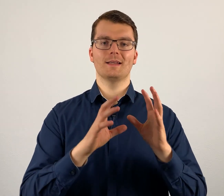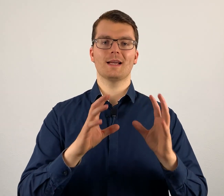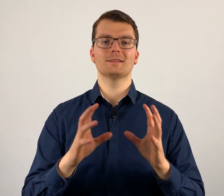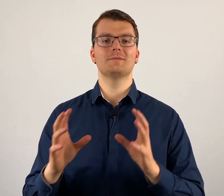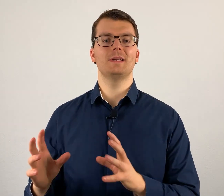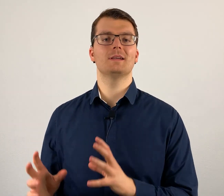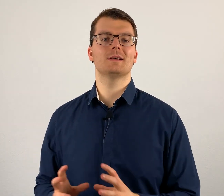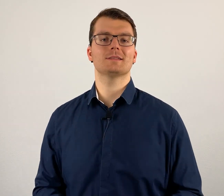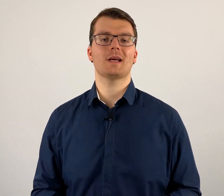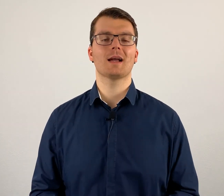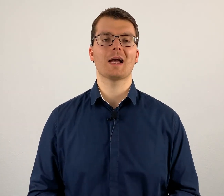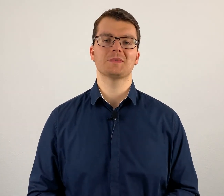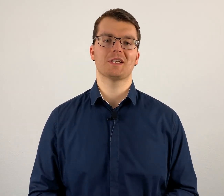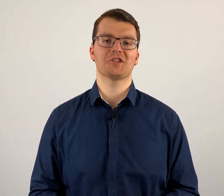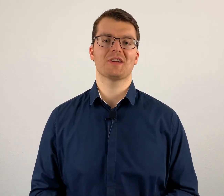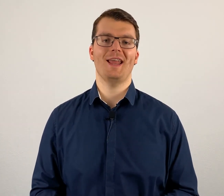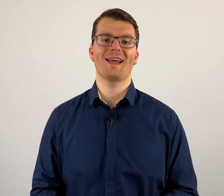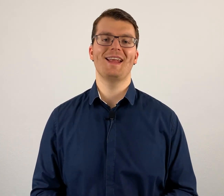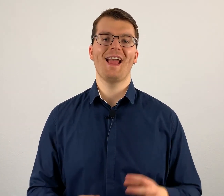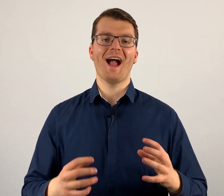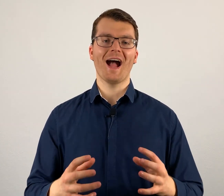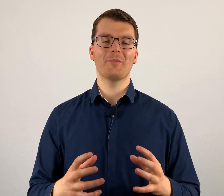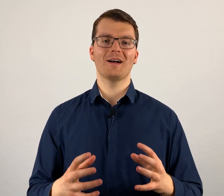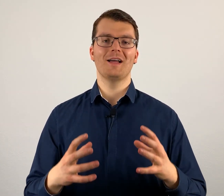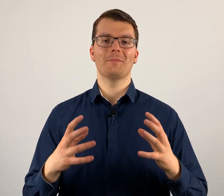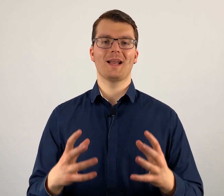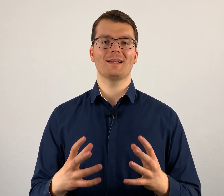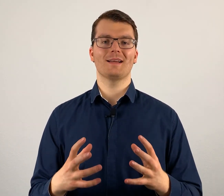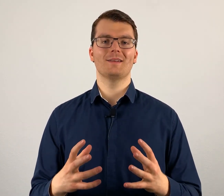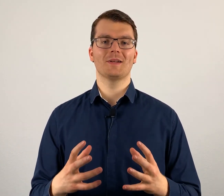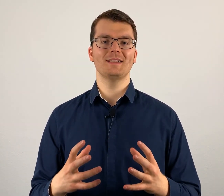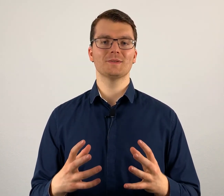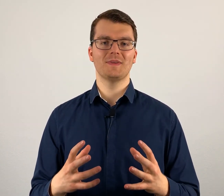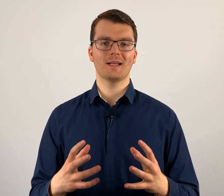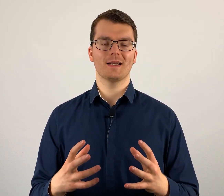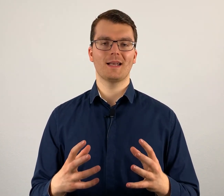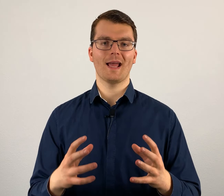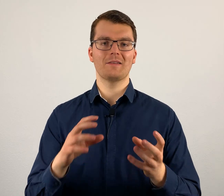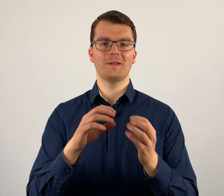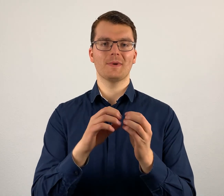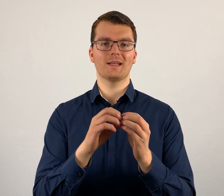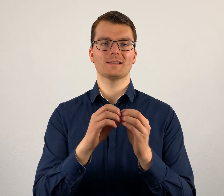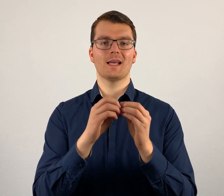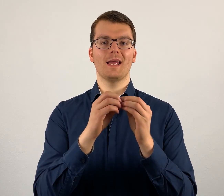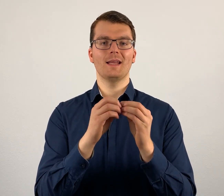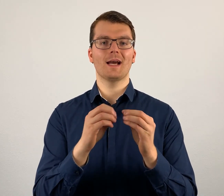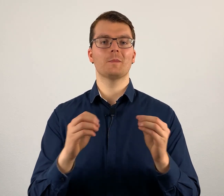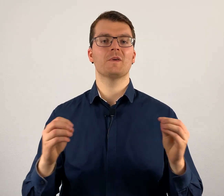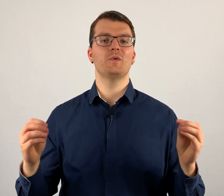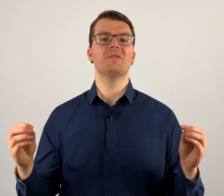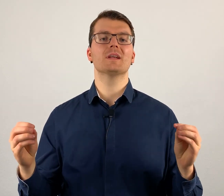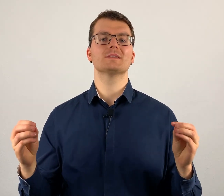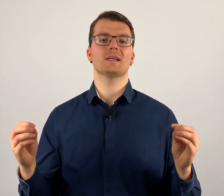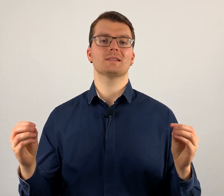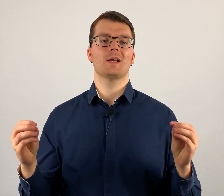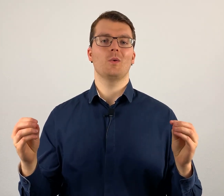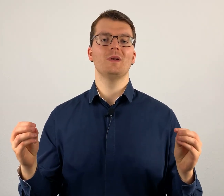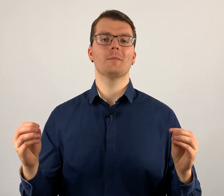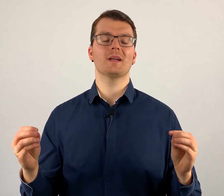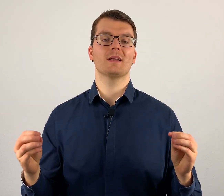ganz viele Sachen haben sie dann schon gelernt, aber man hat dann noch nicht so wirklich gelernt, wie man das in einem vernünftigen Sass unterbringen